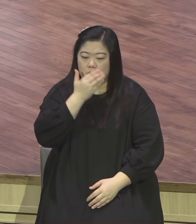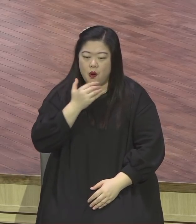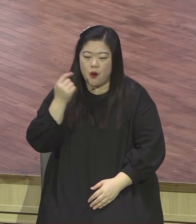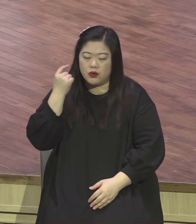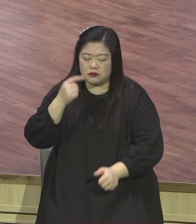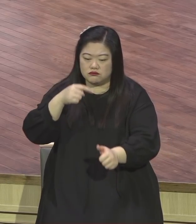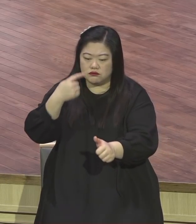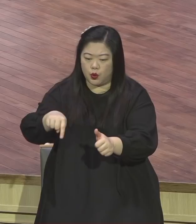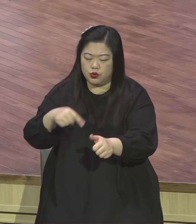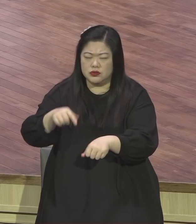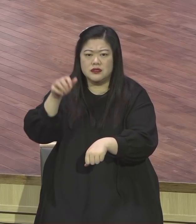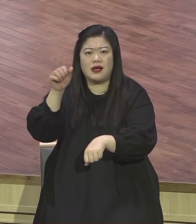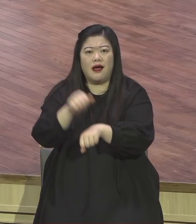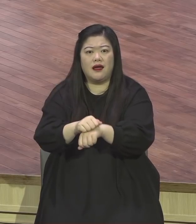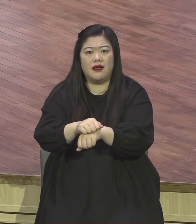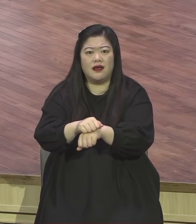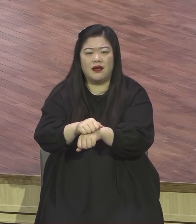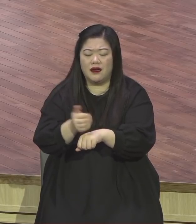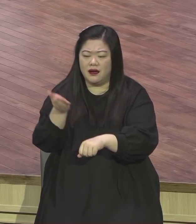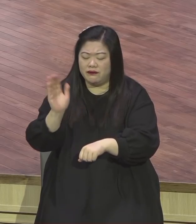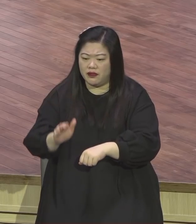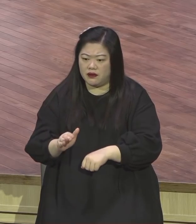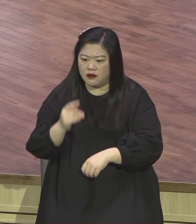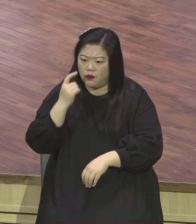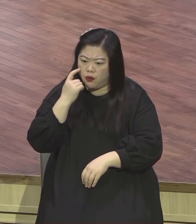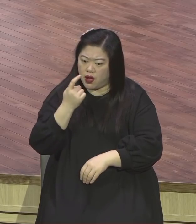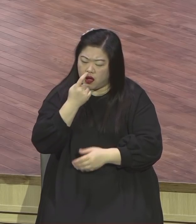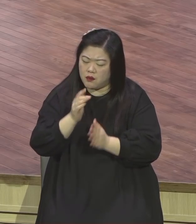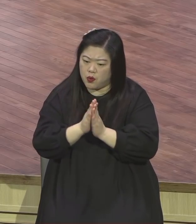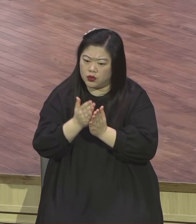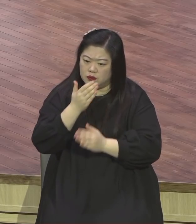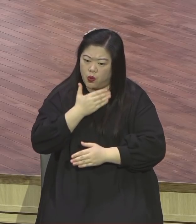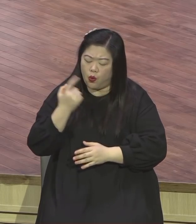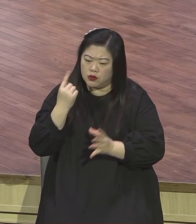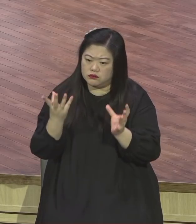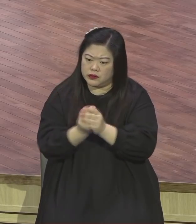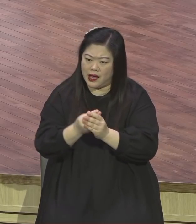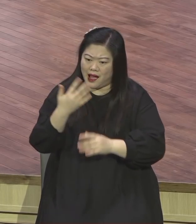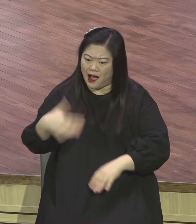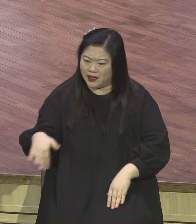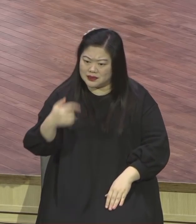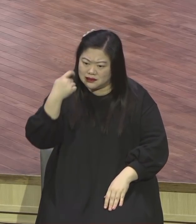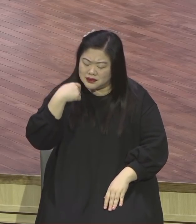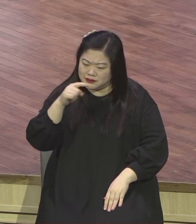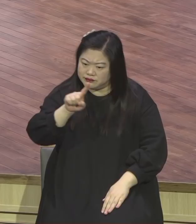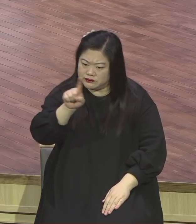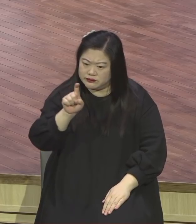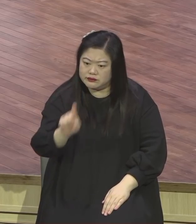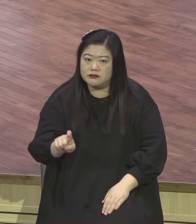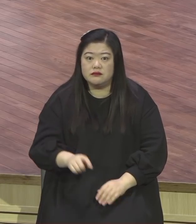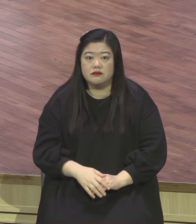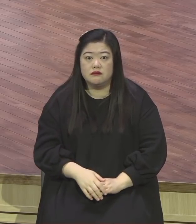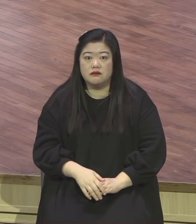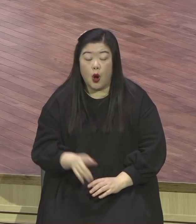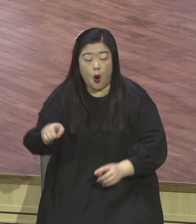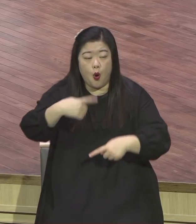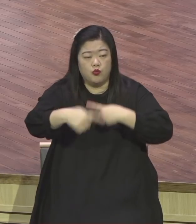오면 전혀 적용을 못해요. 자기에게 문제 오면 그렇구나. 내가 장세기 삼장에